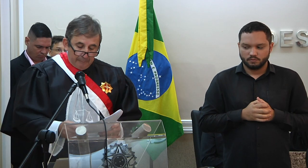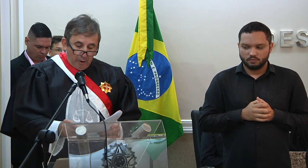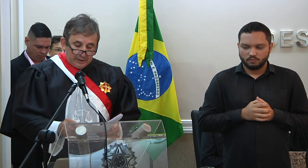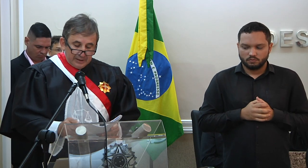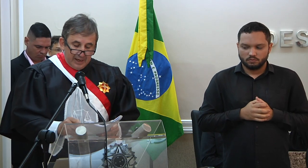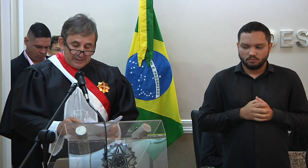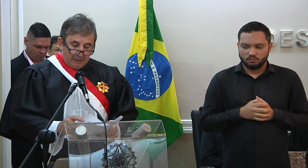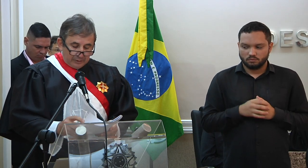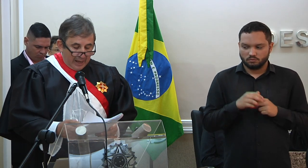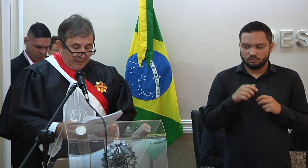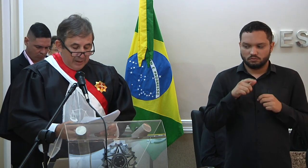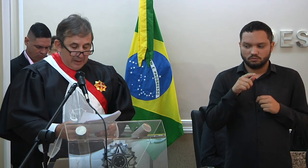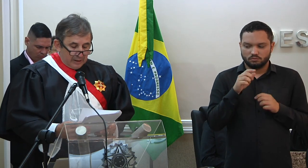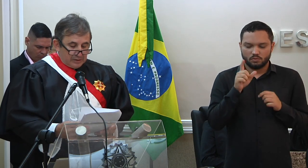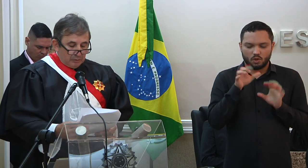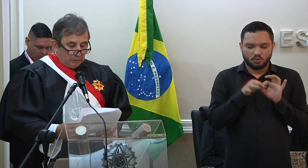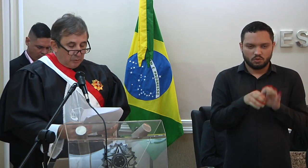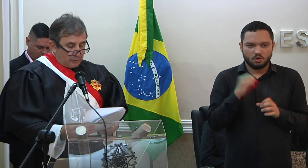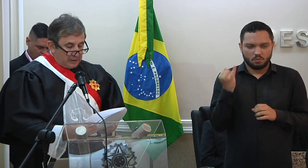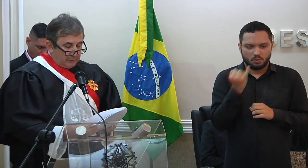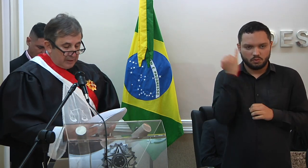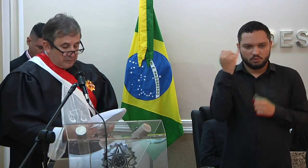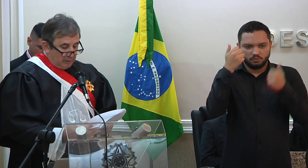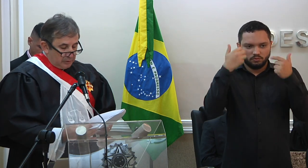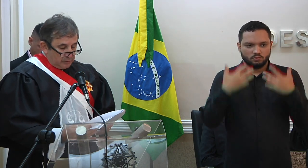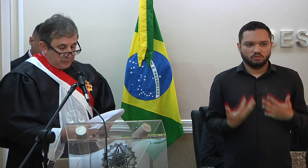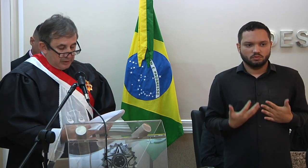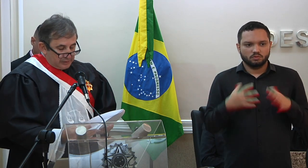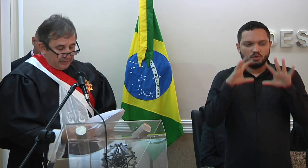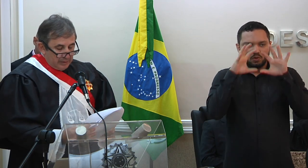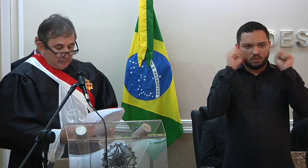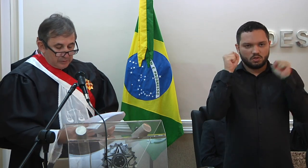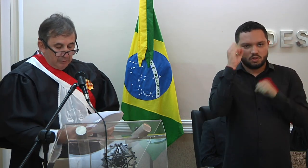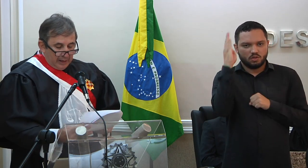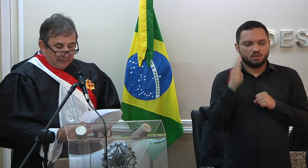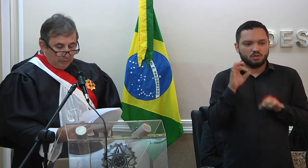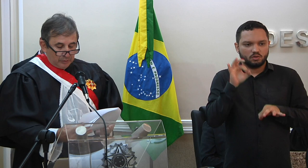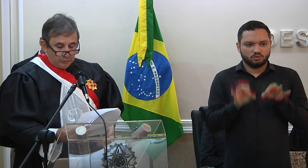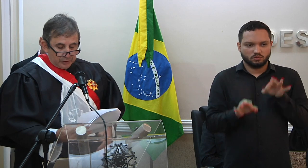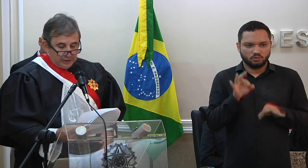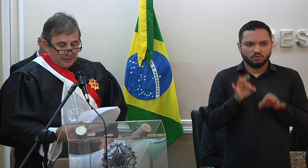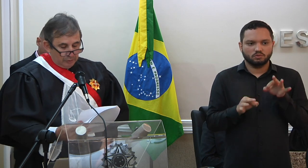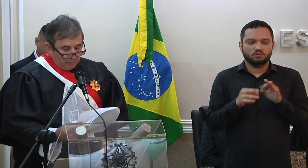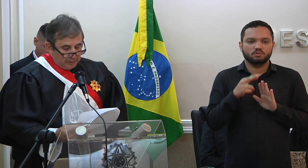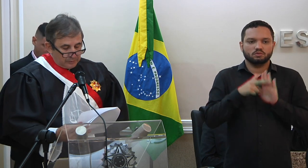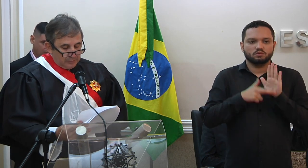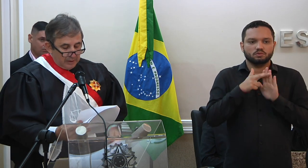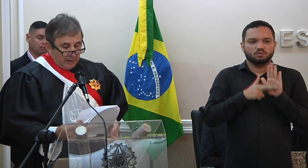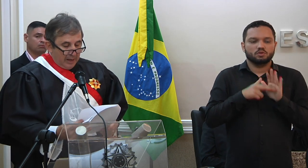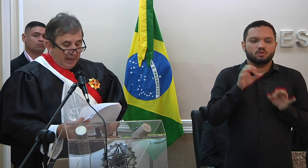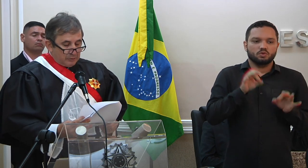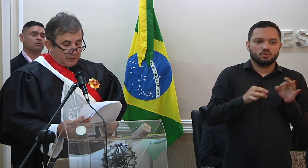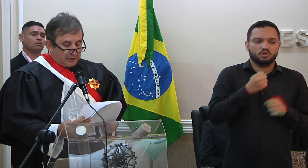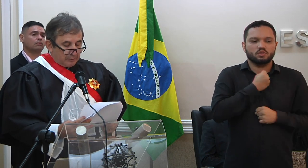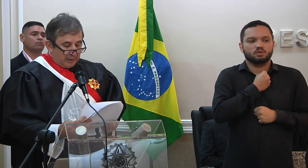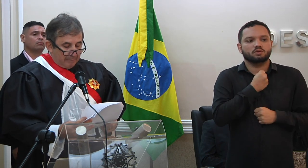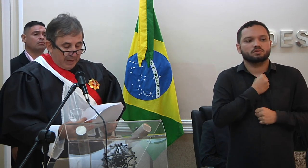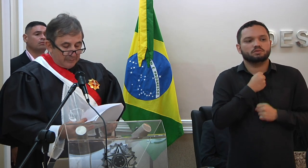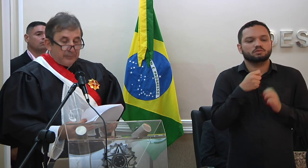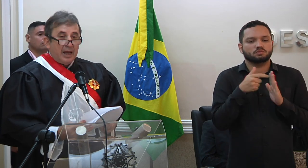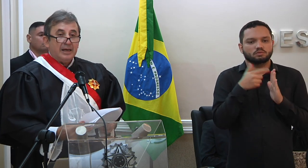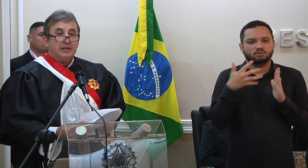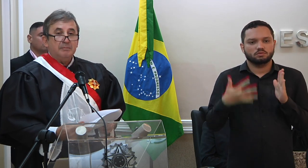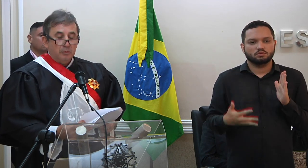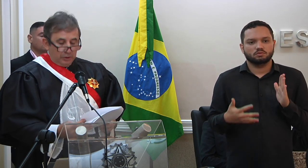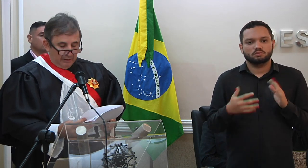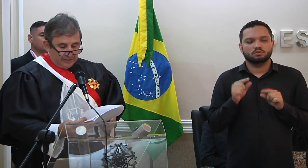é importante ressaltar que, segundo o Conselho Nacional de Justiça, no seu relatório Justiça em Números, a justiça do